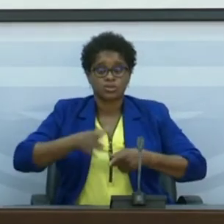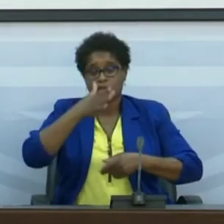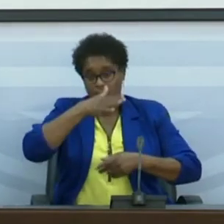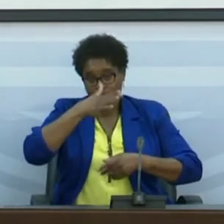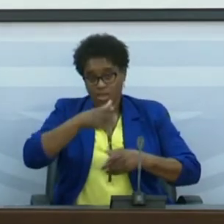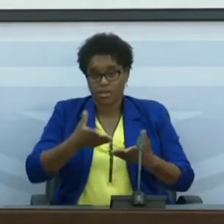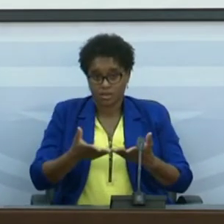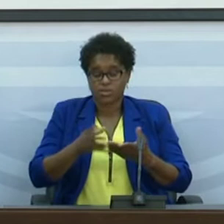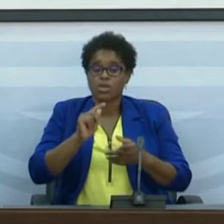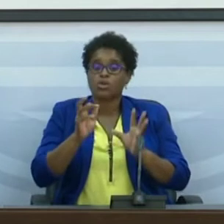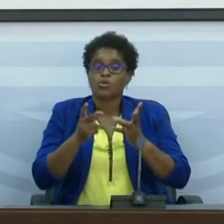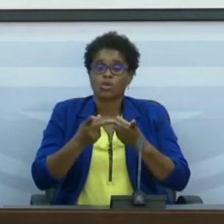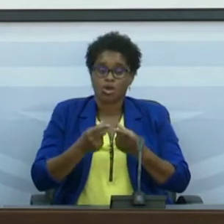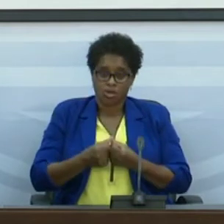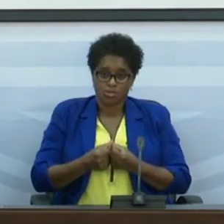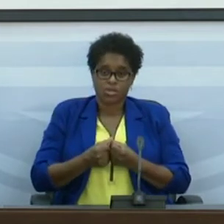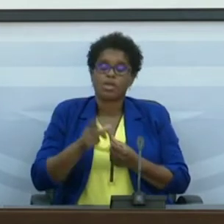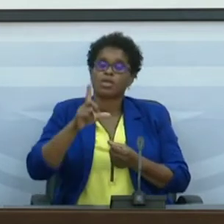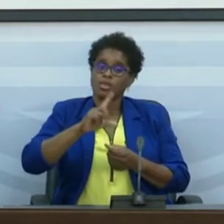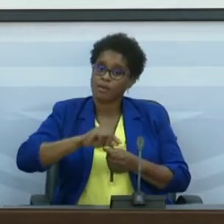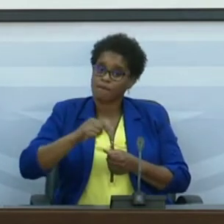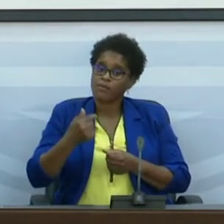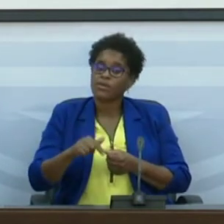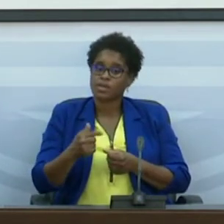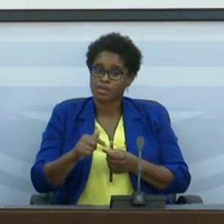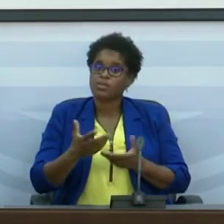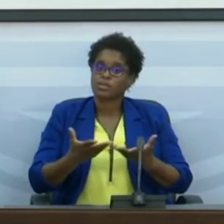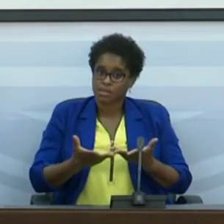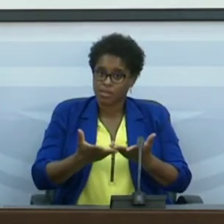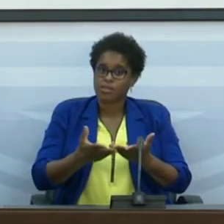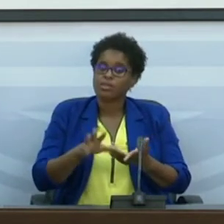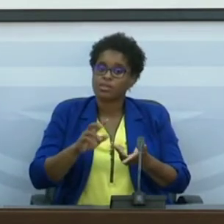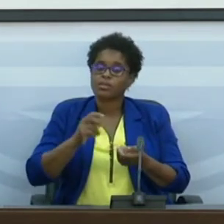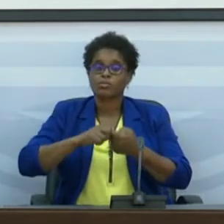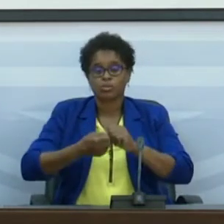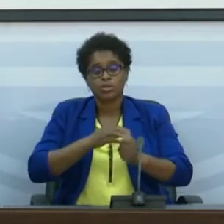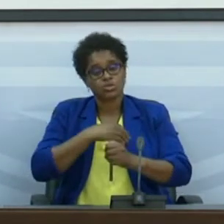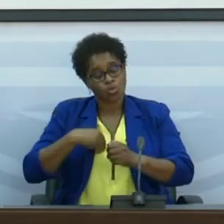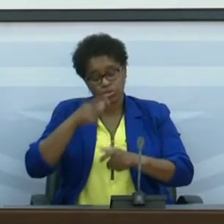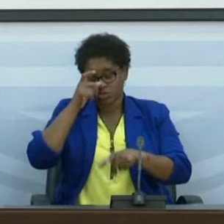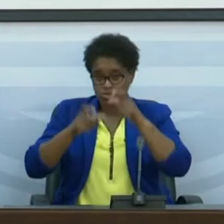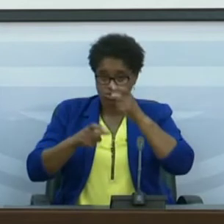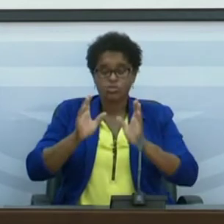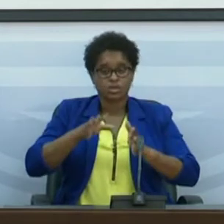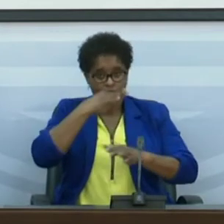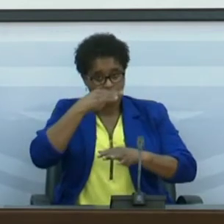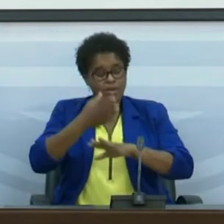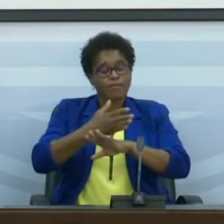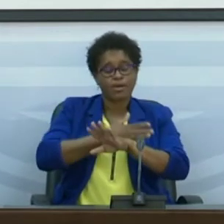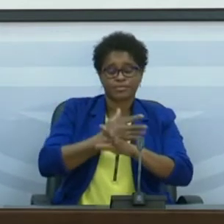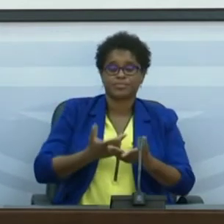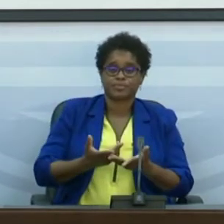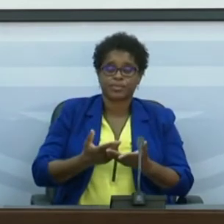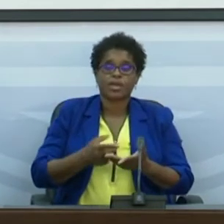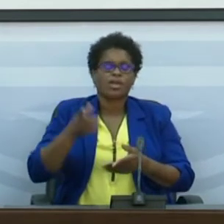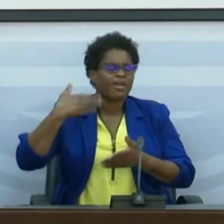econômicas, que também vão ter repercussão na saúde das pessoas, como nós já dissemos. Até ontem,